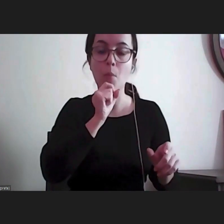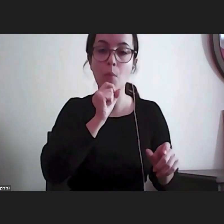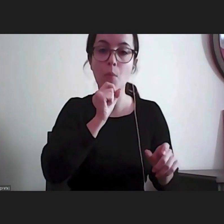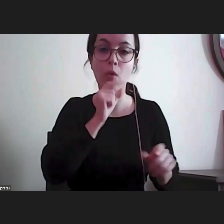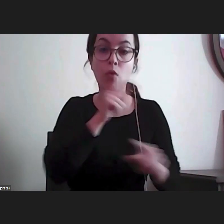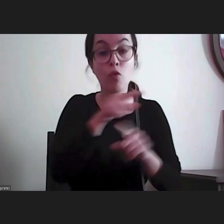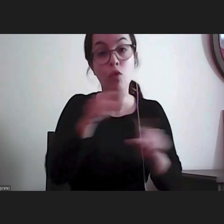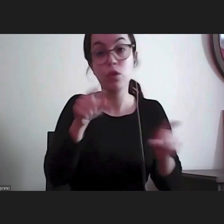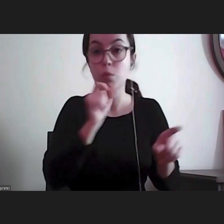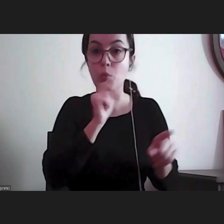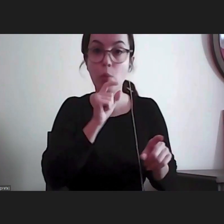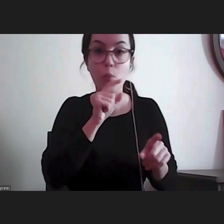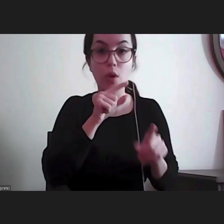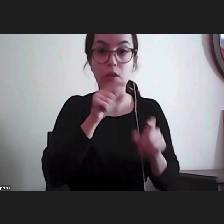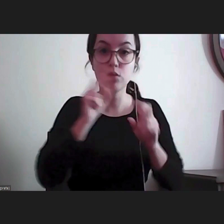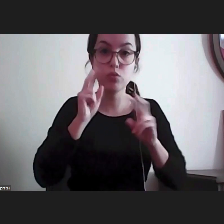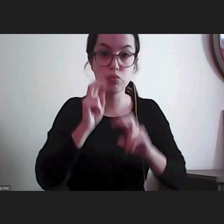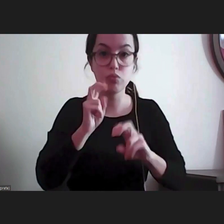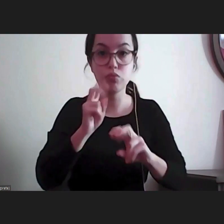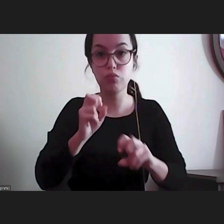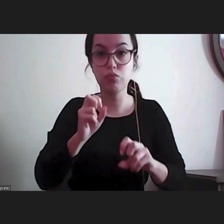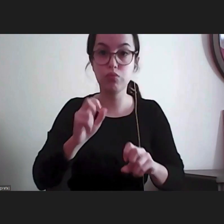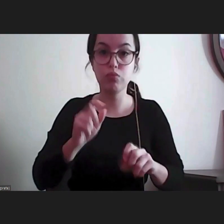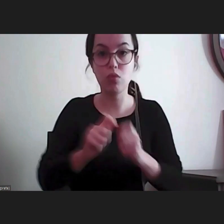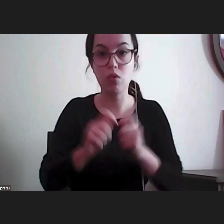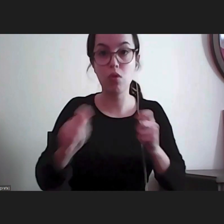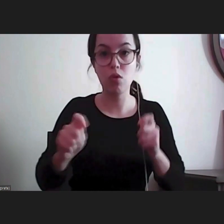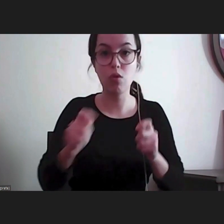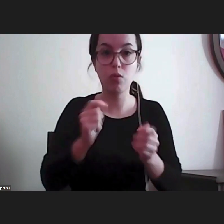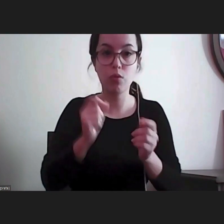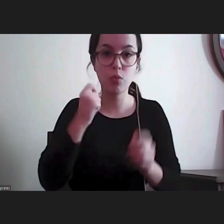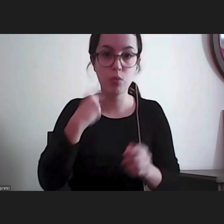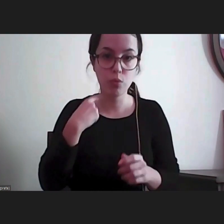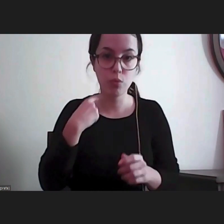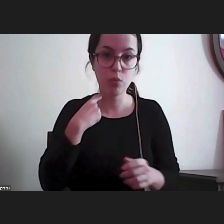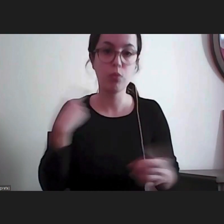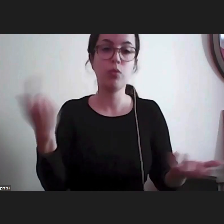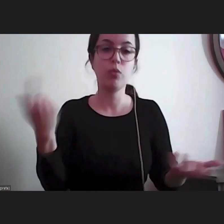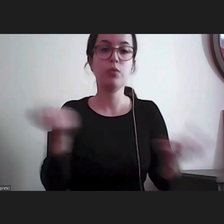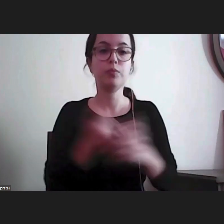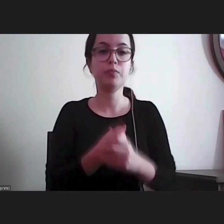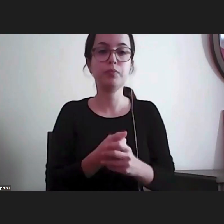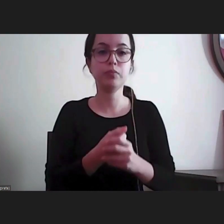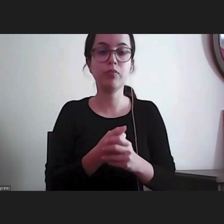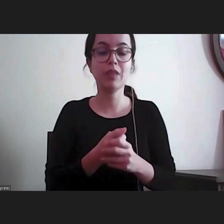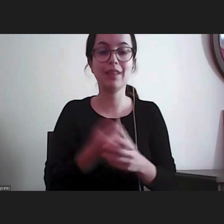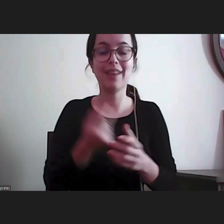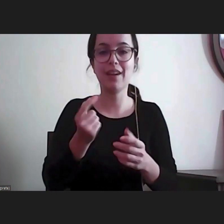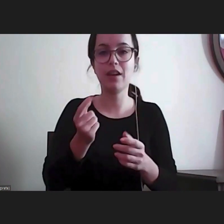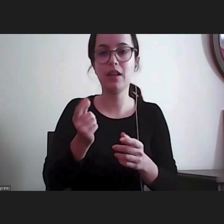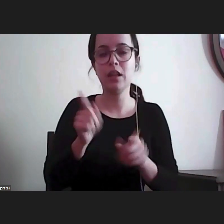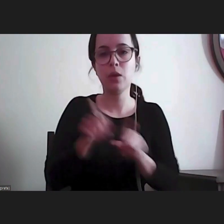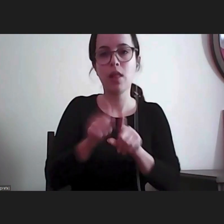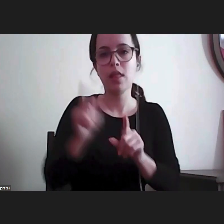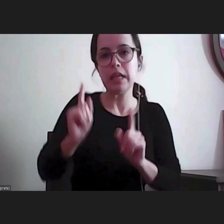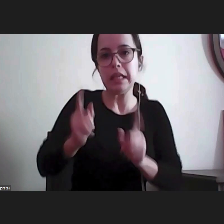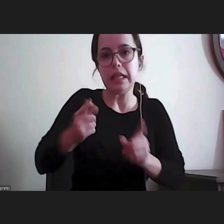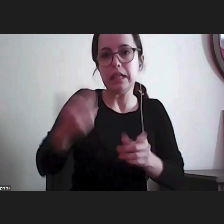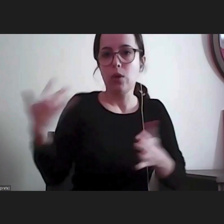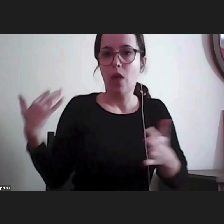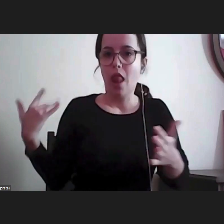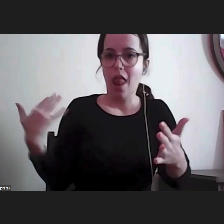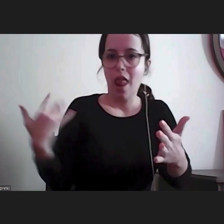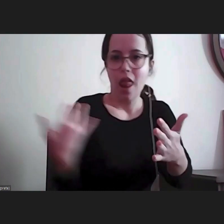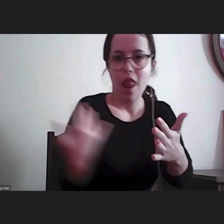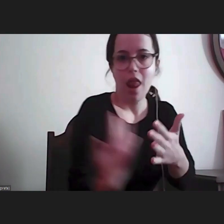do vosso curso, está presente desde o embrião, digamos, do Provedor de Justiça. Aliás, não é por acaso, se os setores